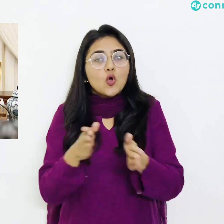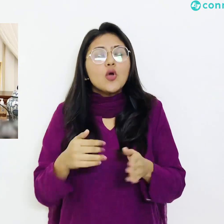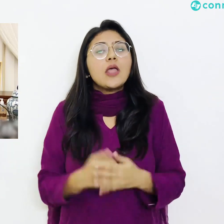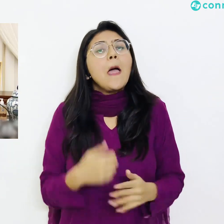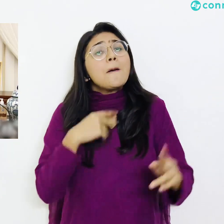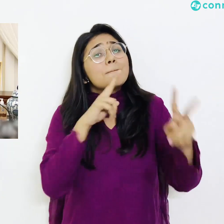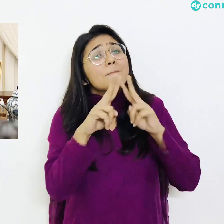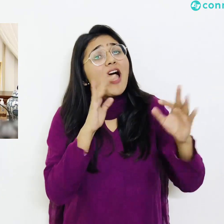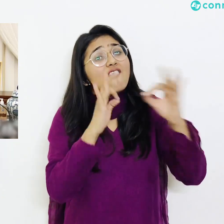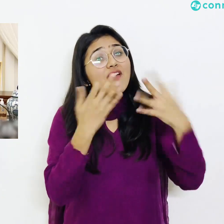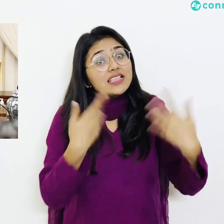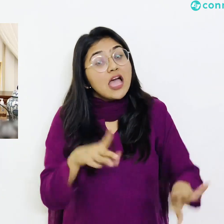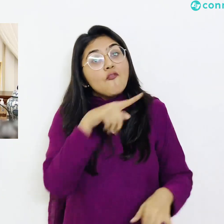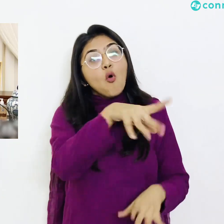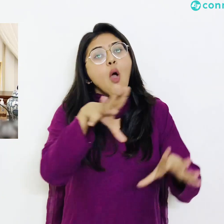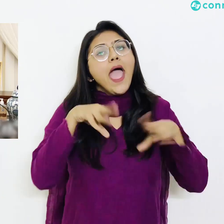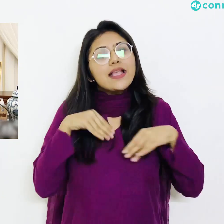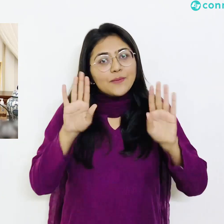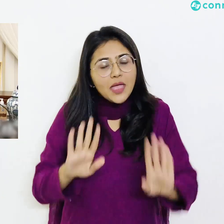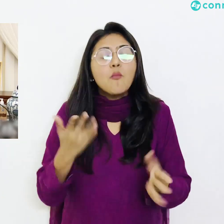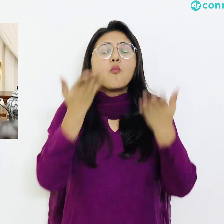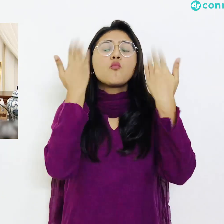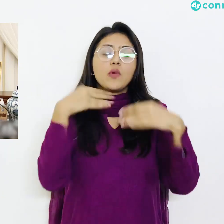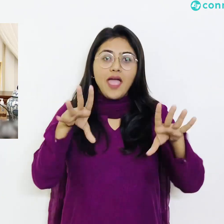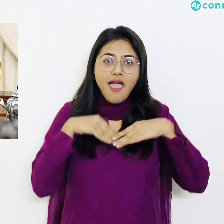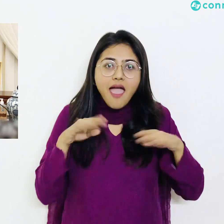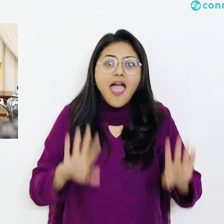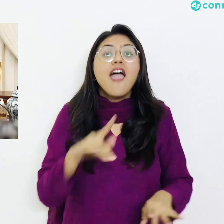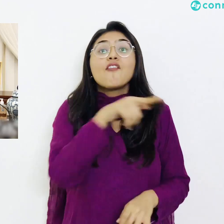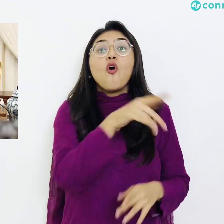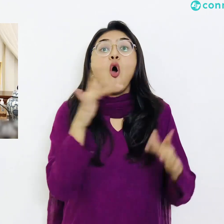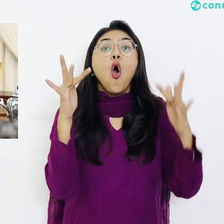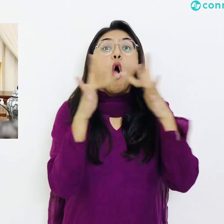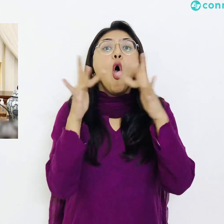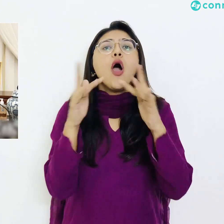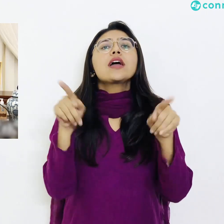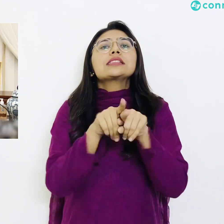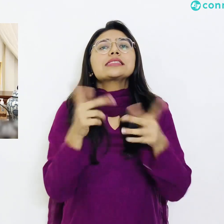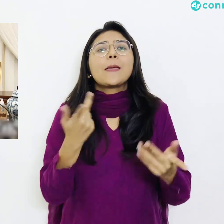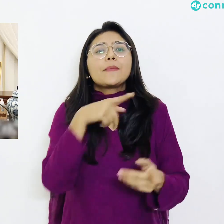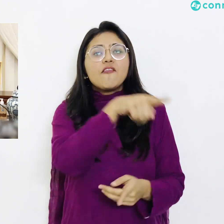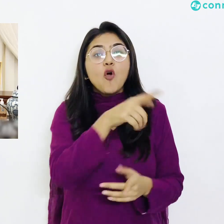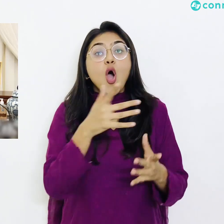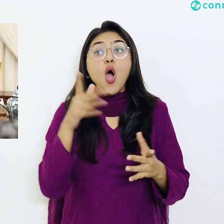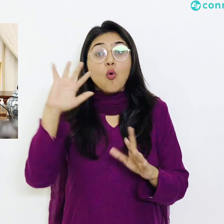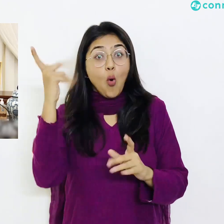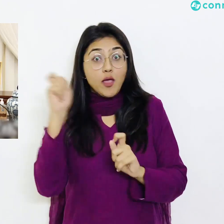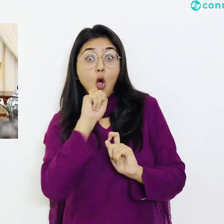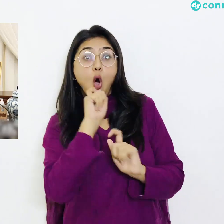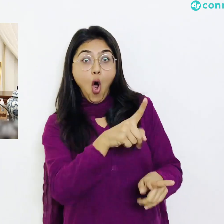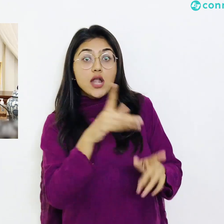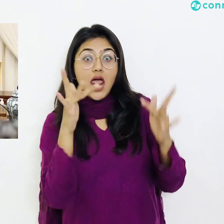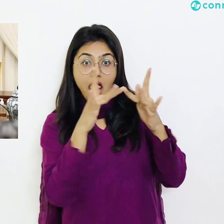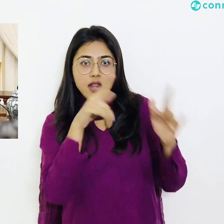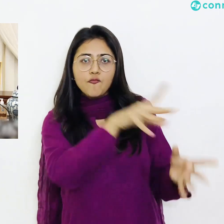اگری کیا میں ان کا شکر گزار ہوں کہ صرف آن لائن یعنی ہوم ڈیلیوری ہوگی دکانوں پہ آہ